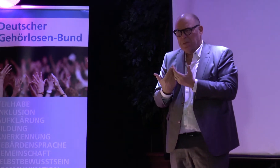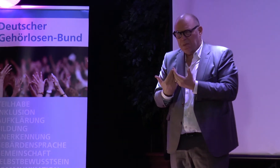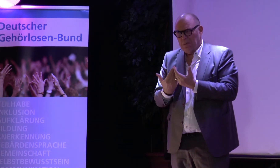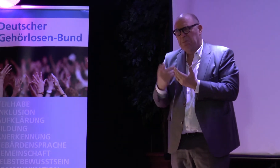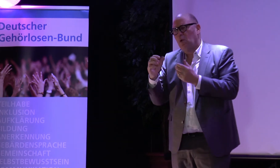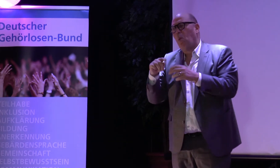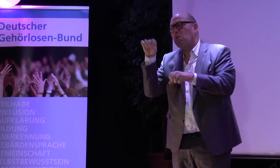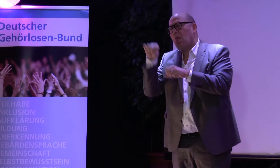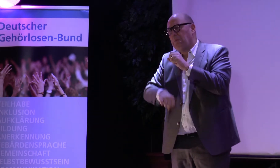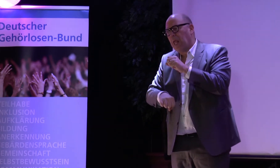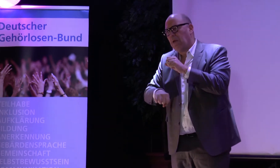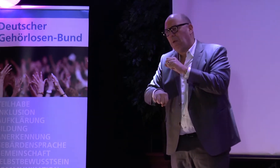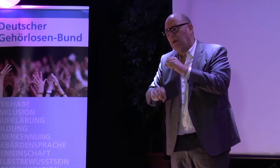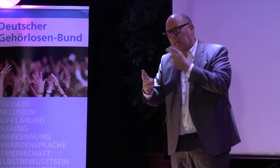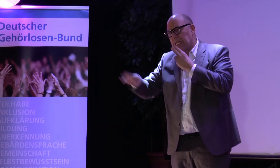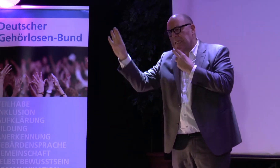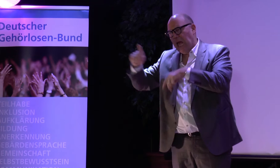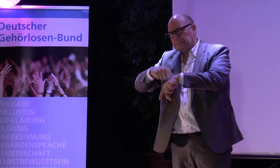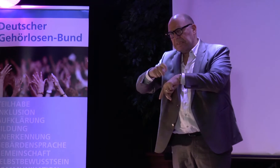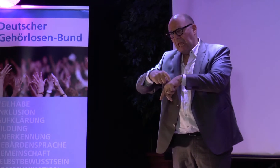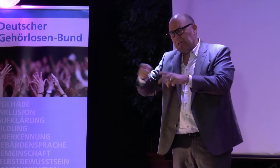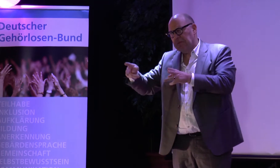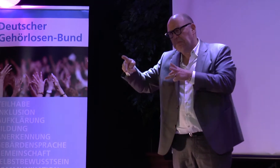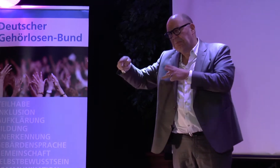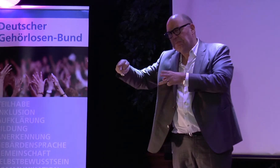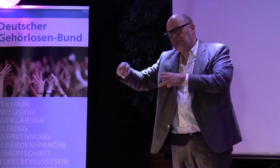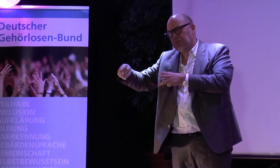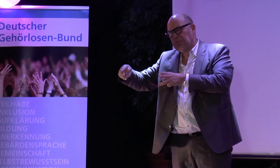mit Unterbrechung in der Nazizeit.